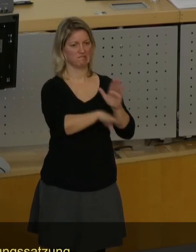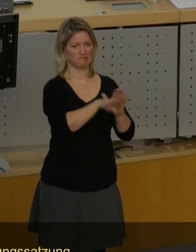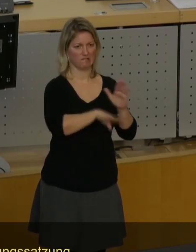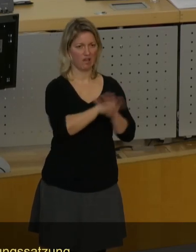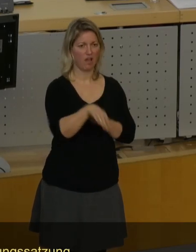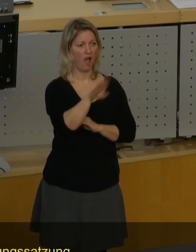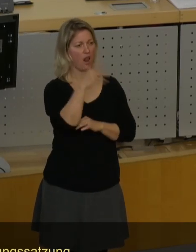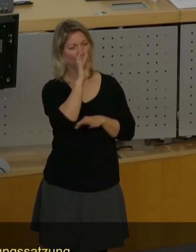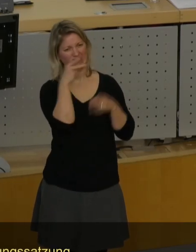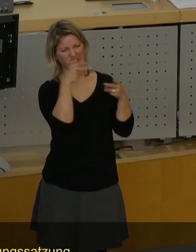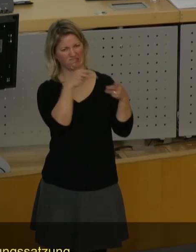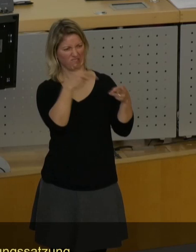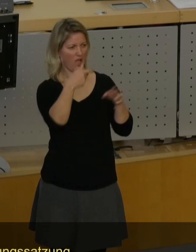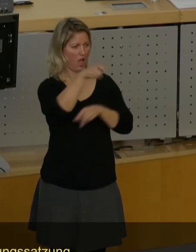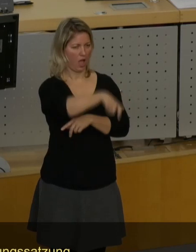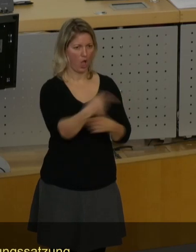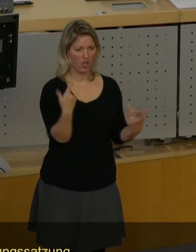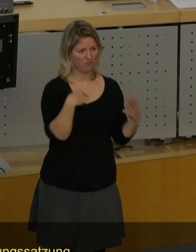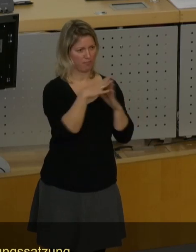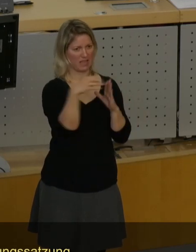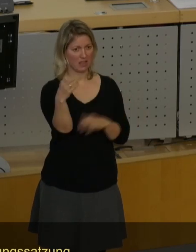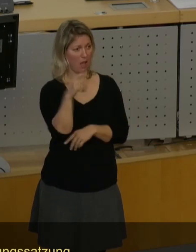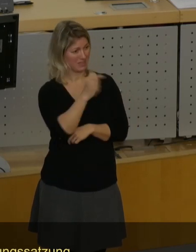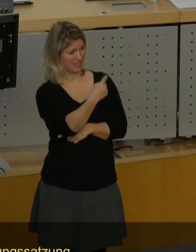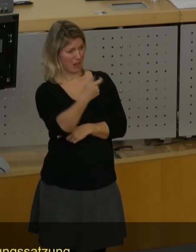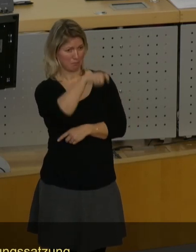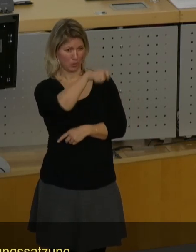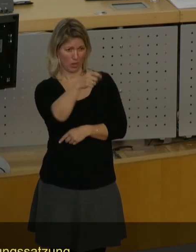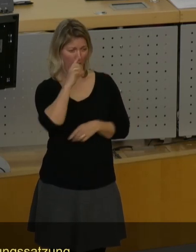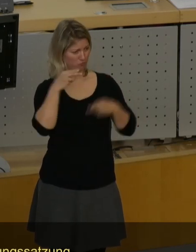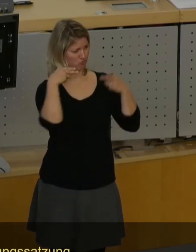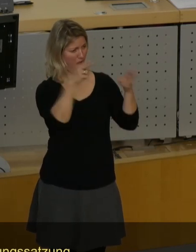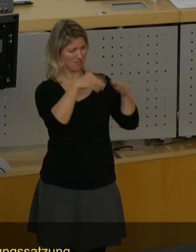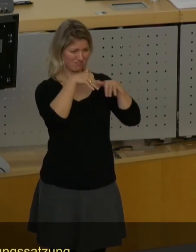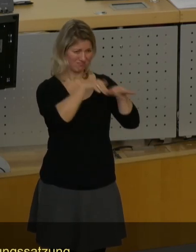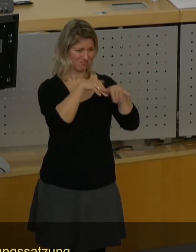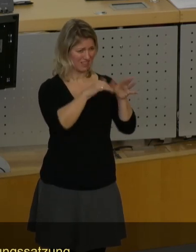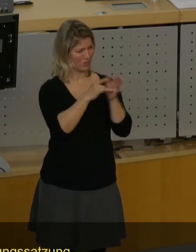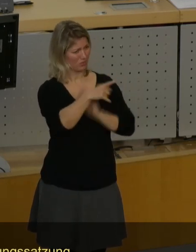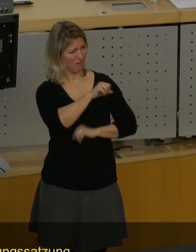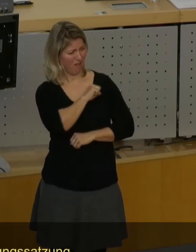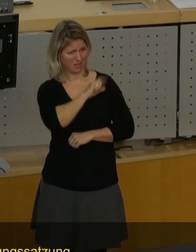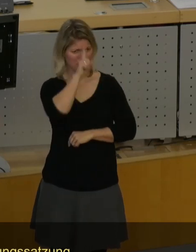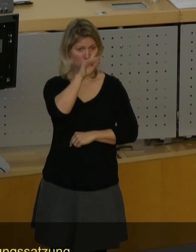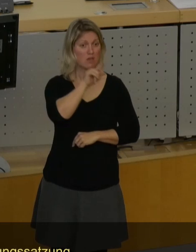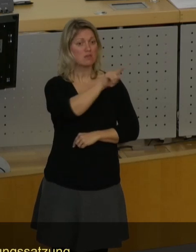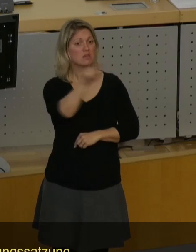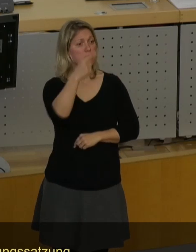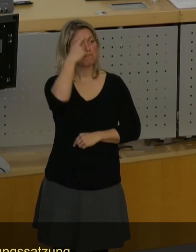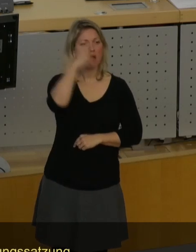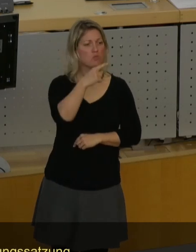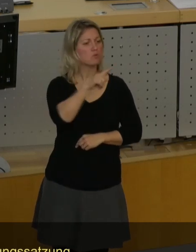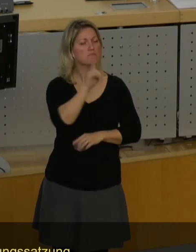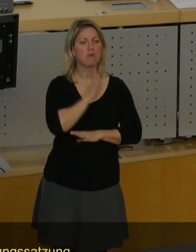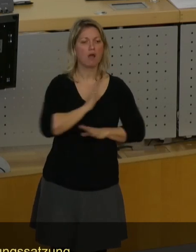Sie hetzen, Sie hetzen gegen Bürger, die auf die Straße gehen, für eine Meinung. Sie mögen diese Meinung nicht. Natürlich